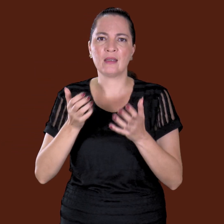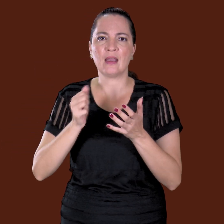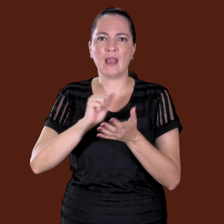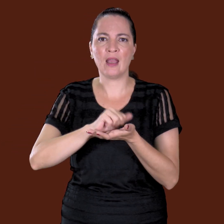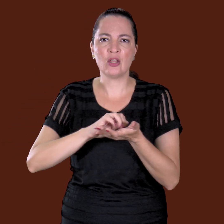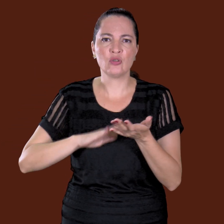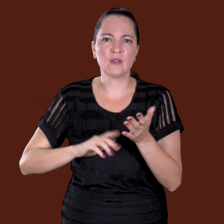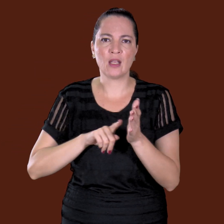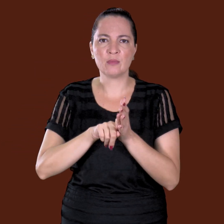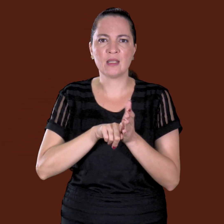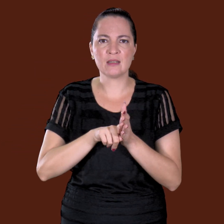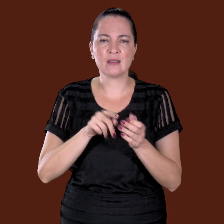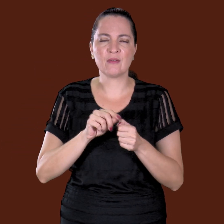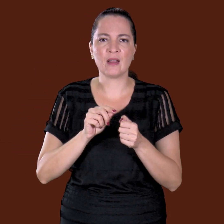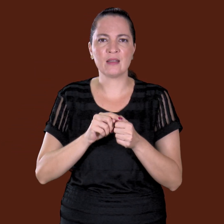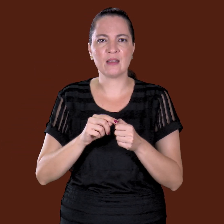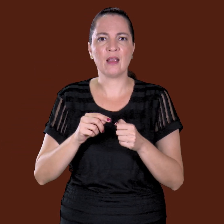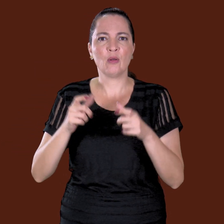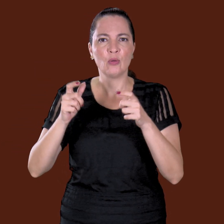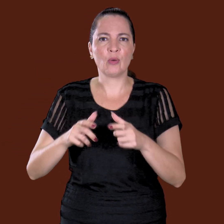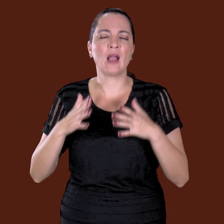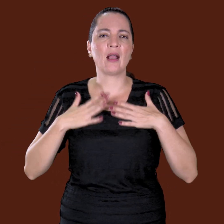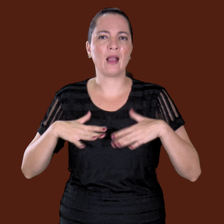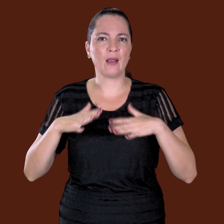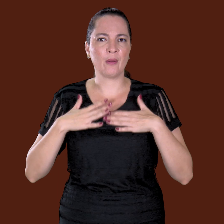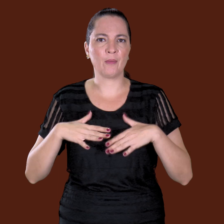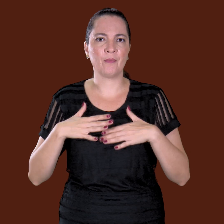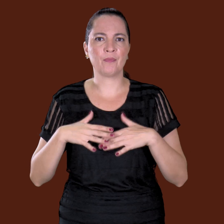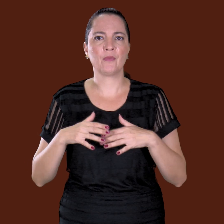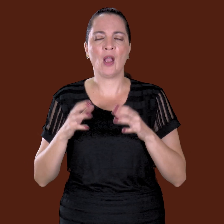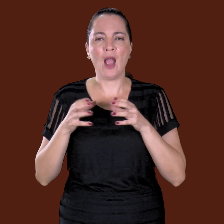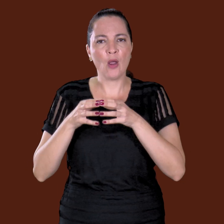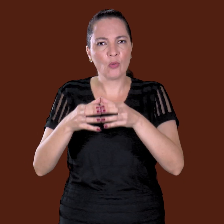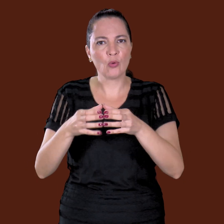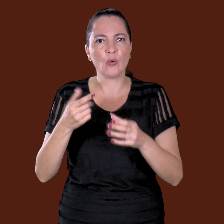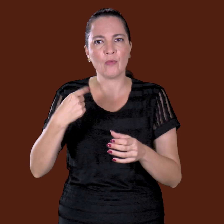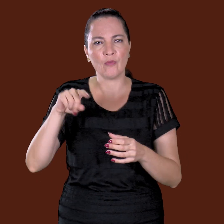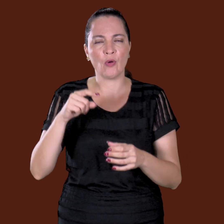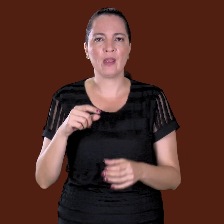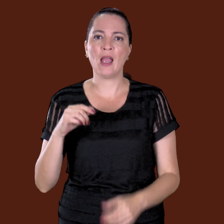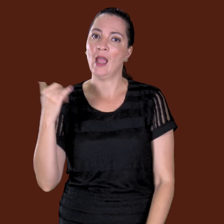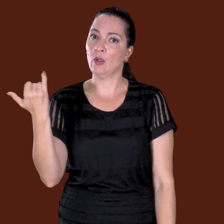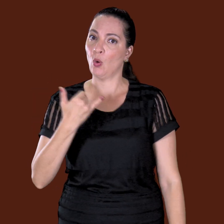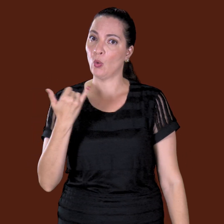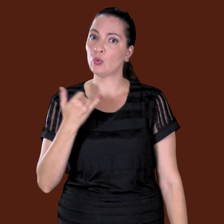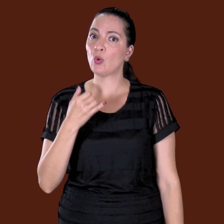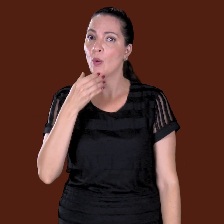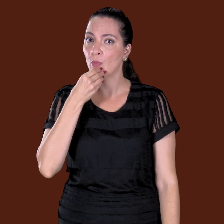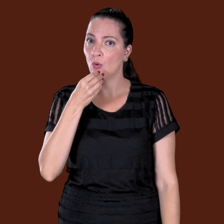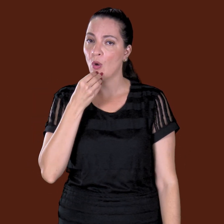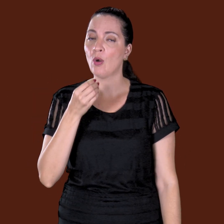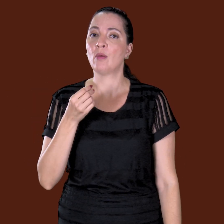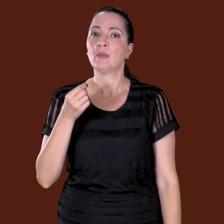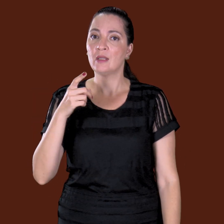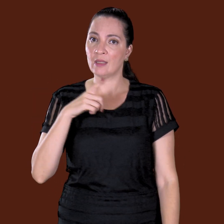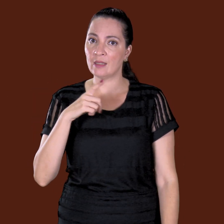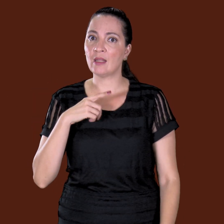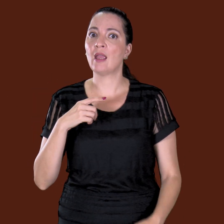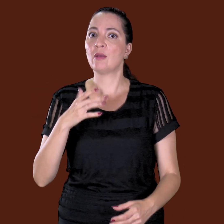Não, fica lá na chave. Aí eles falaram pra ela, pra ele, Tia, tem um pessoal muito estranho